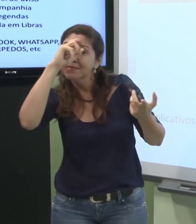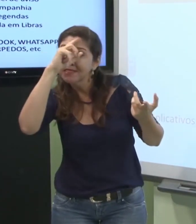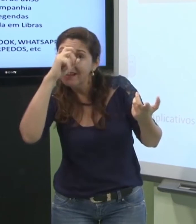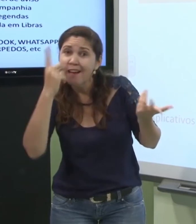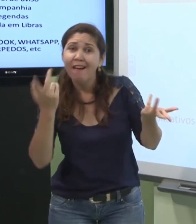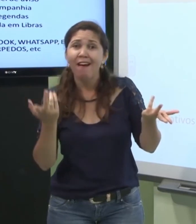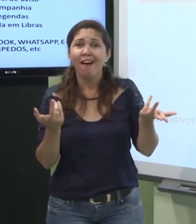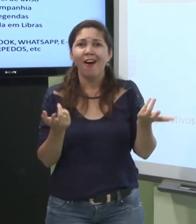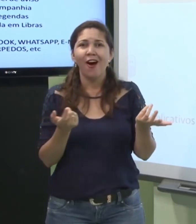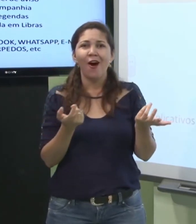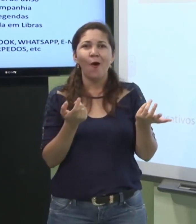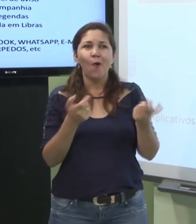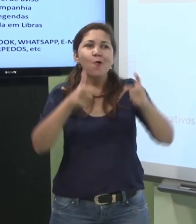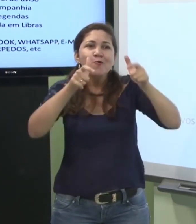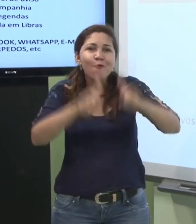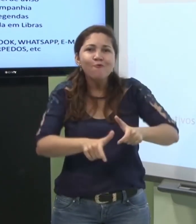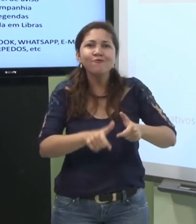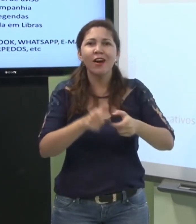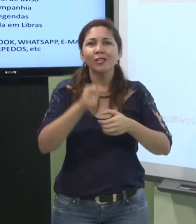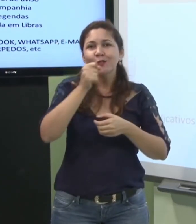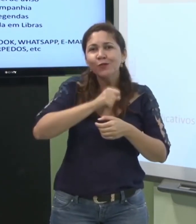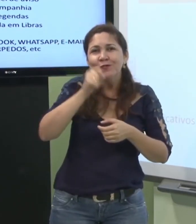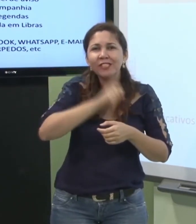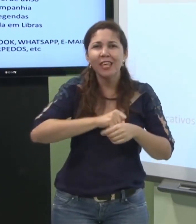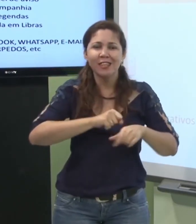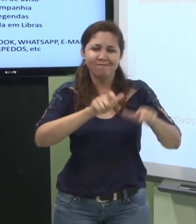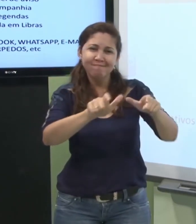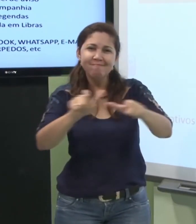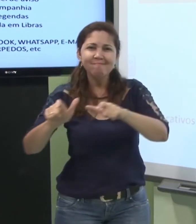Então, quando a pessoa ia tomar um sorvete.